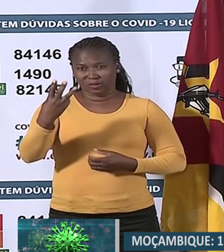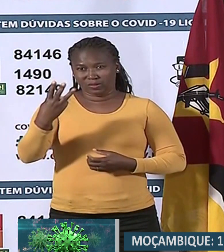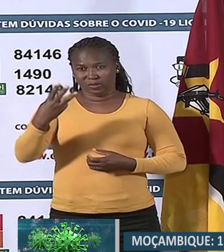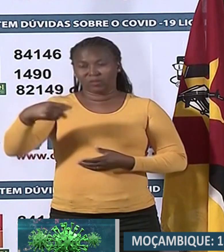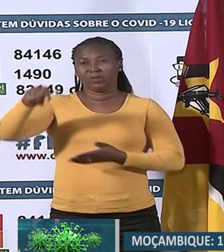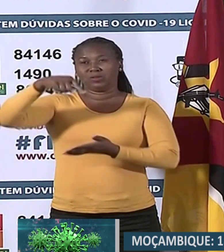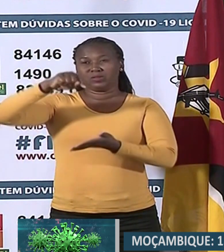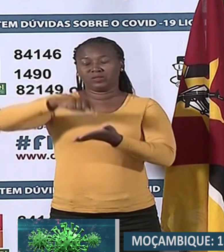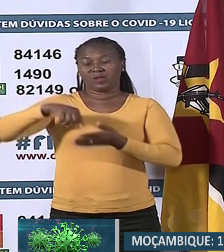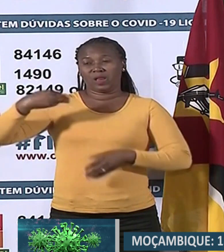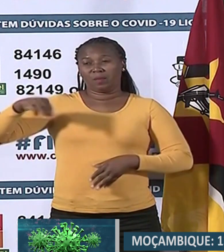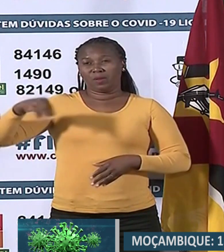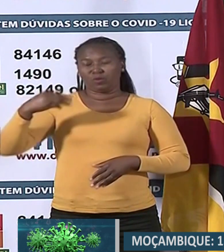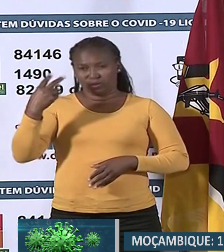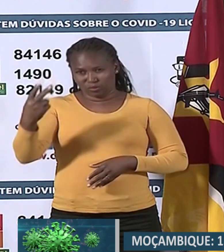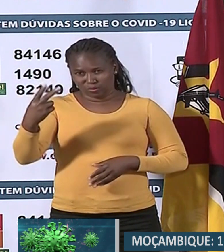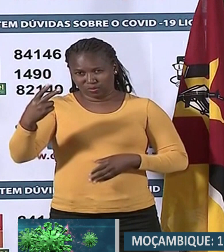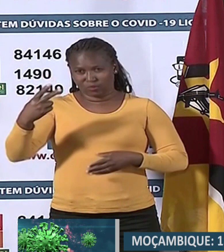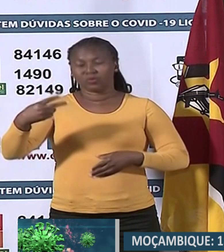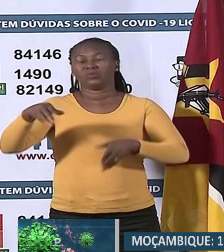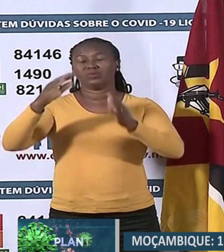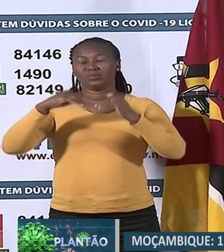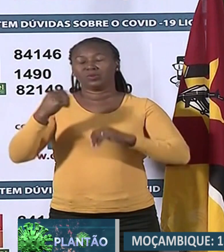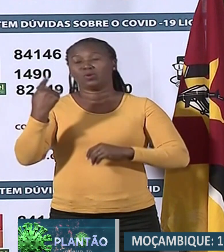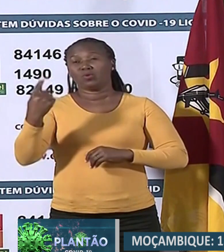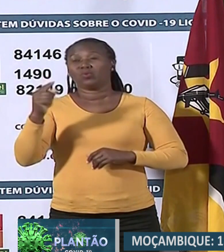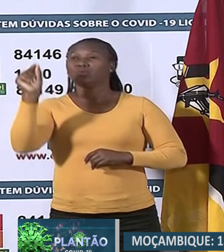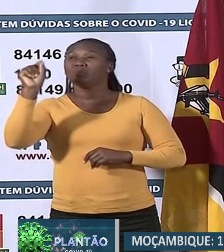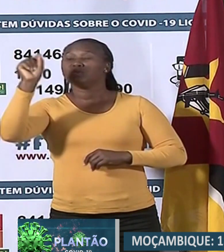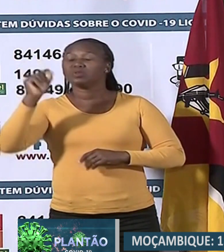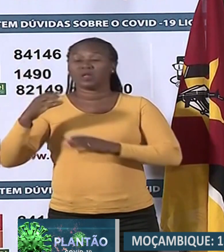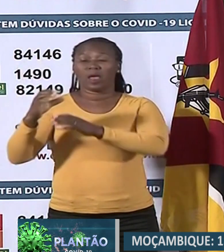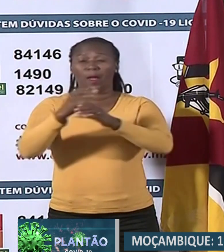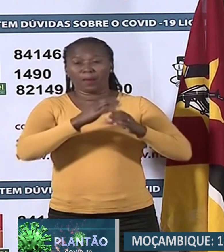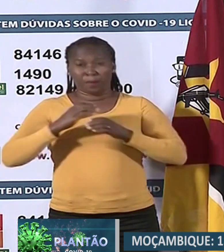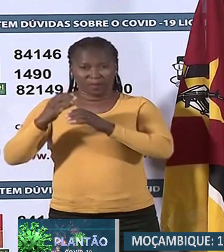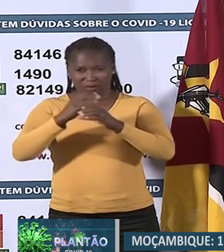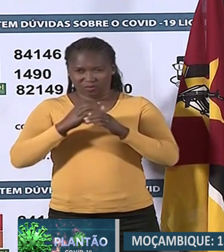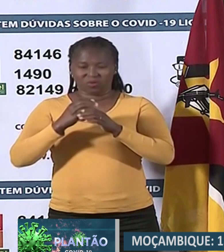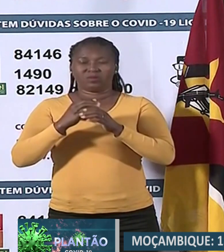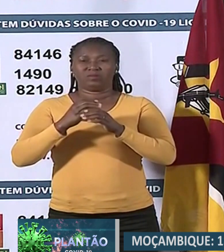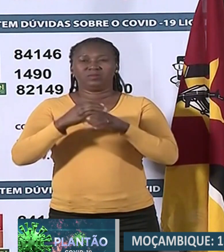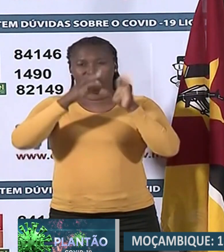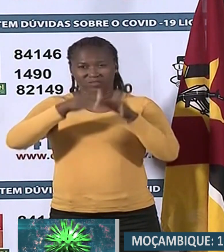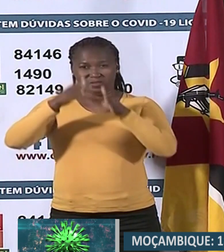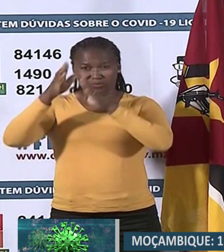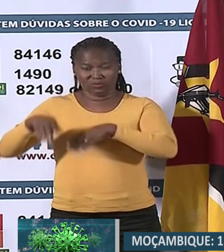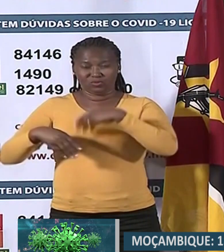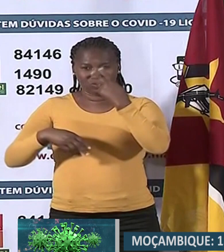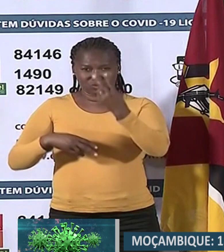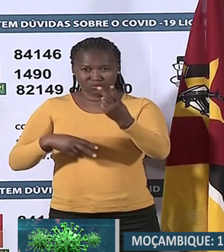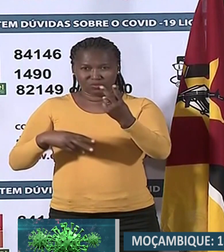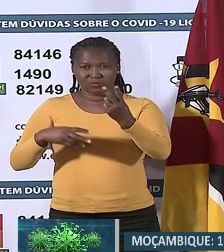cidade de Amatula e um no distrito de Marraquem. Destes, dois casos resultaram de rastreio de